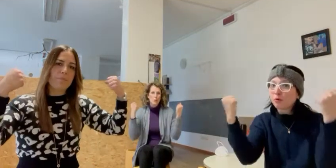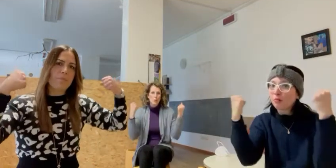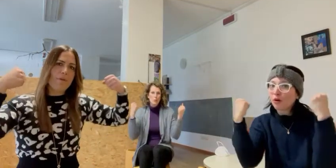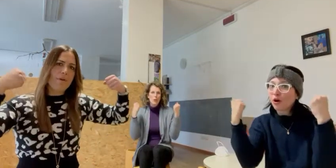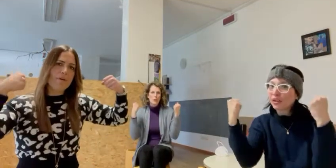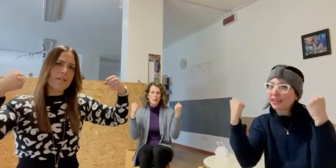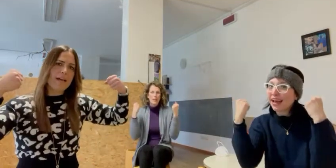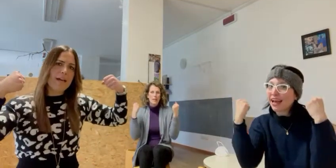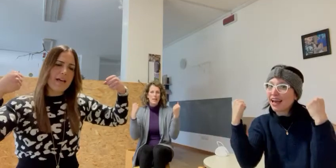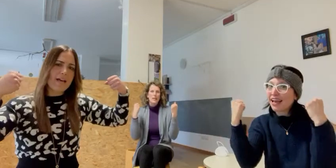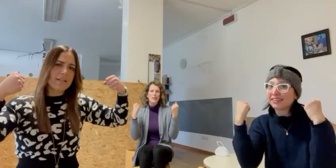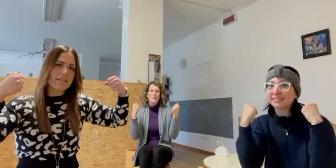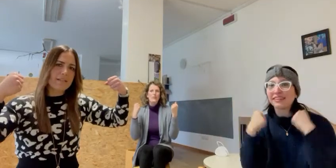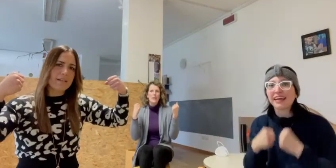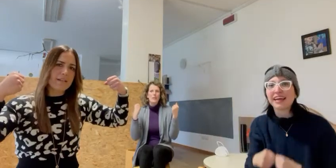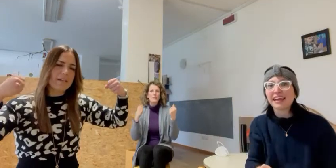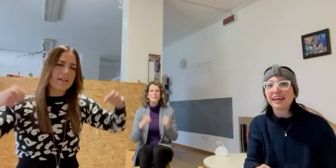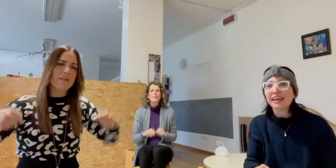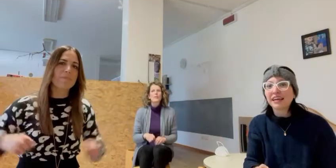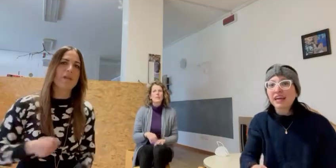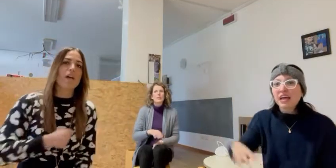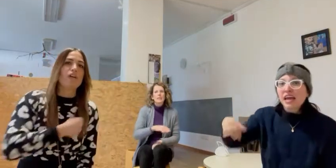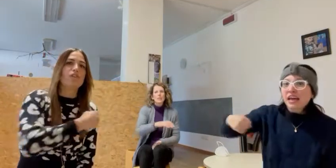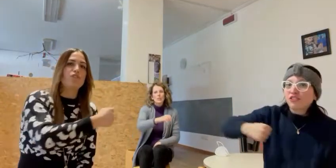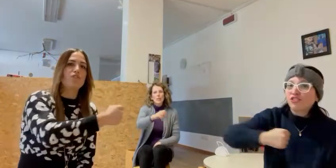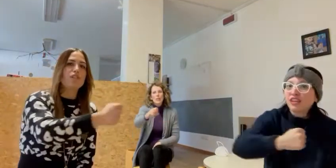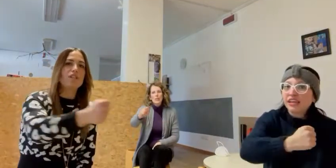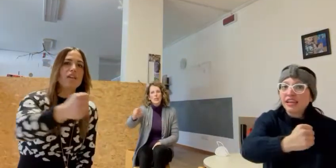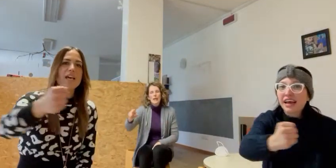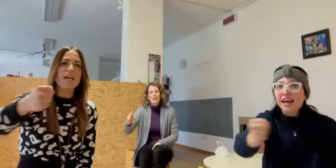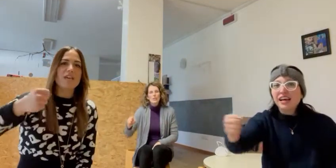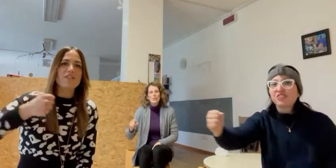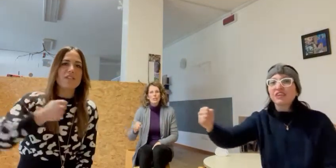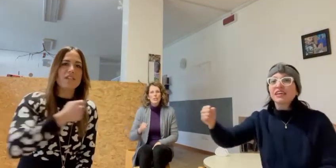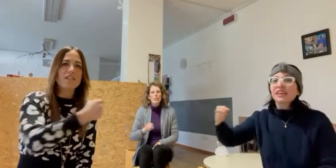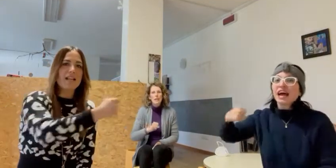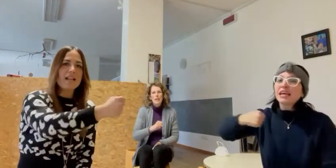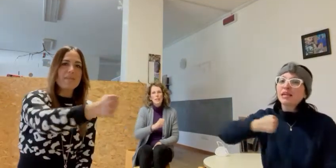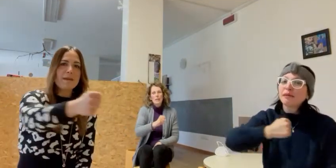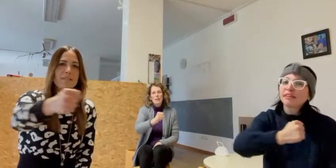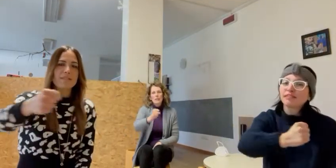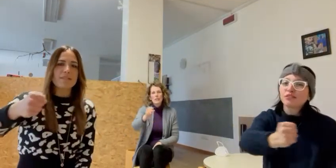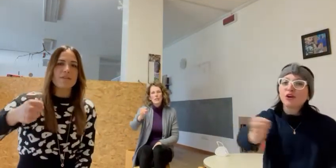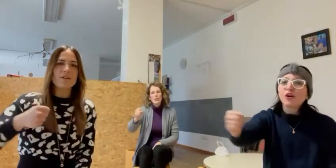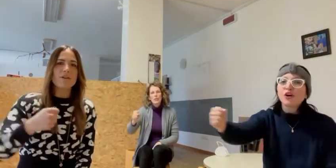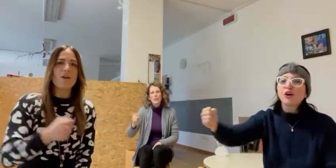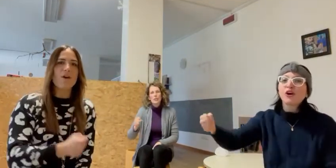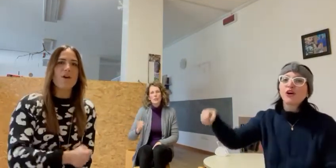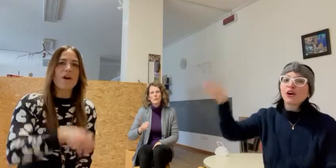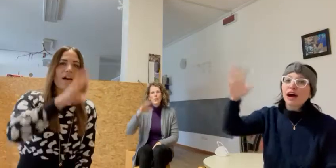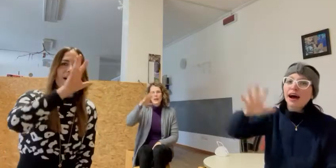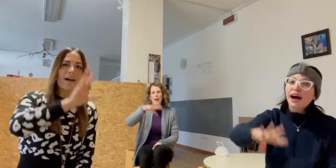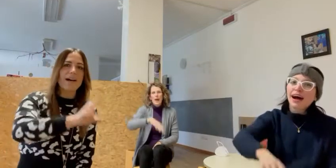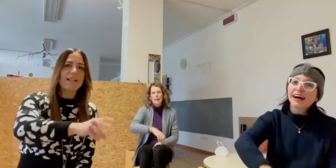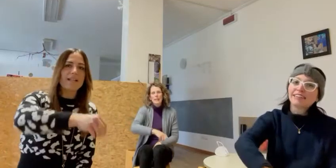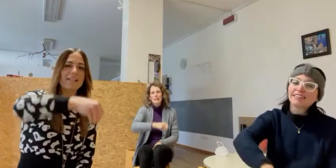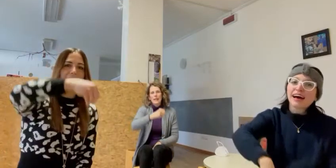potente Gira, gira il mestolo, alza